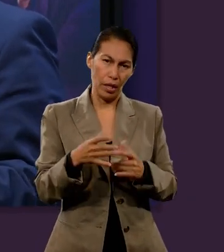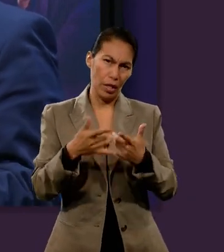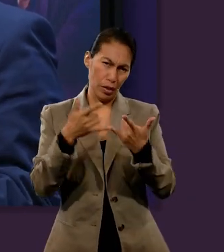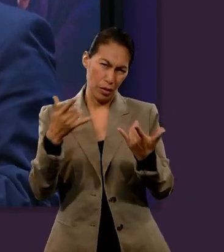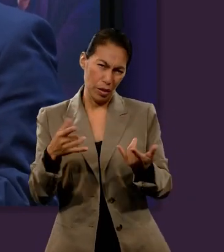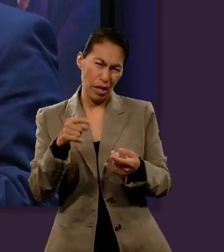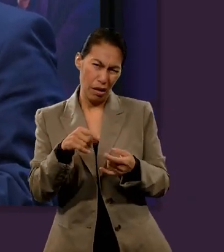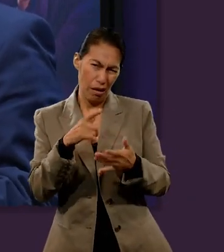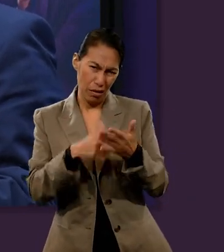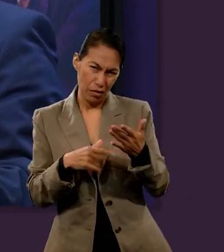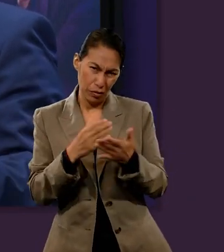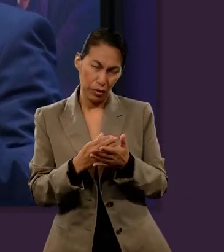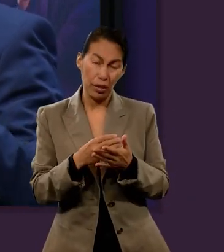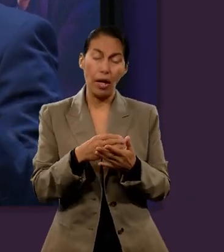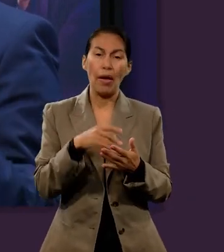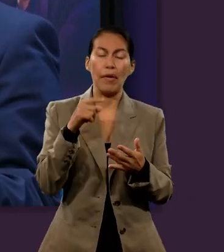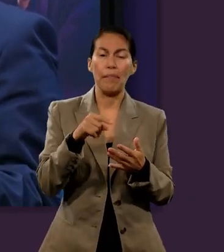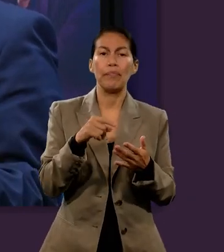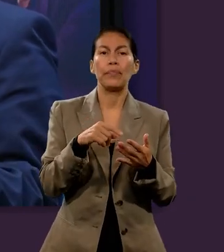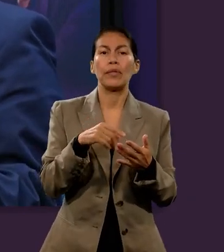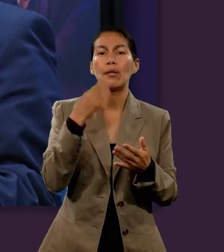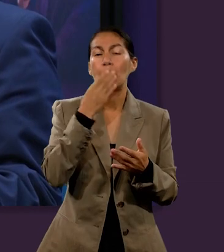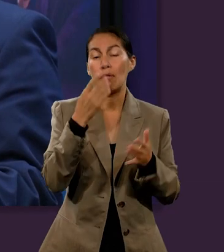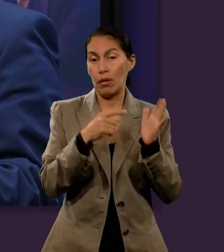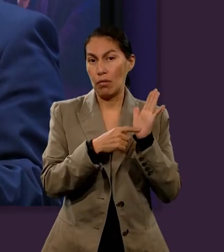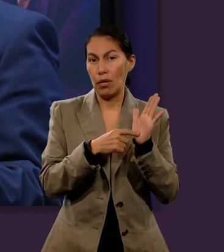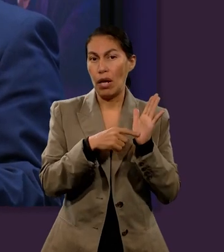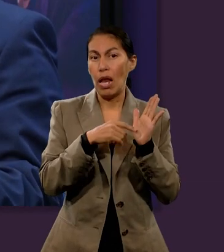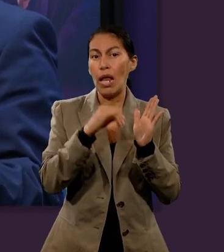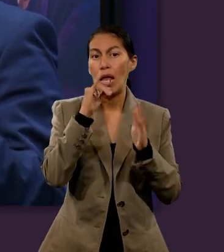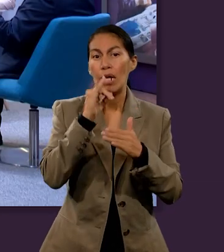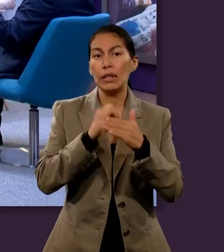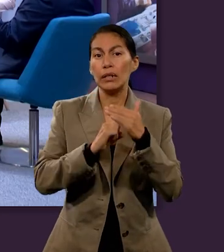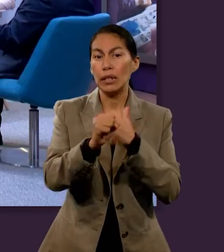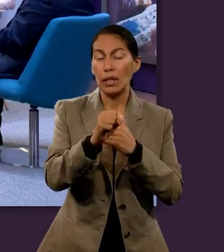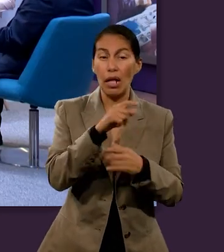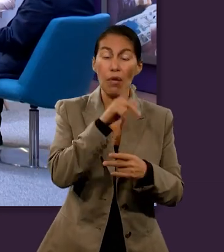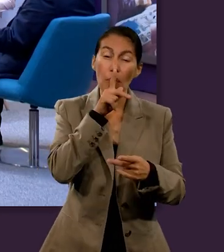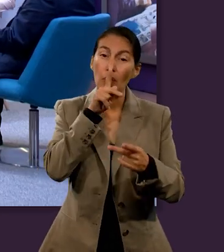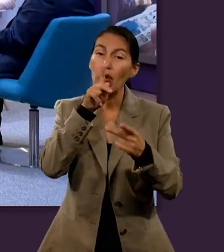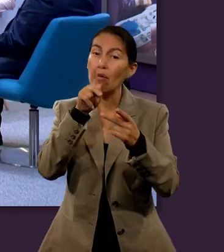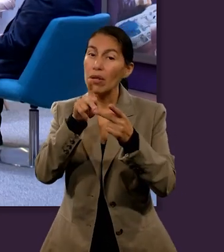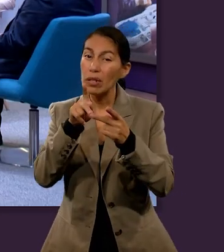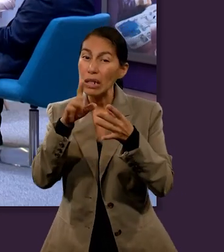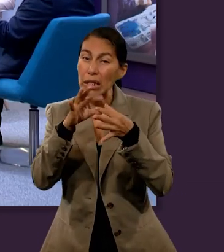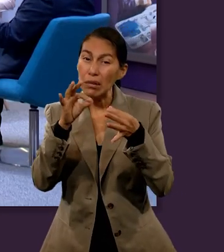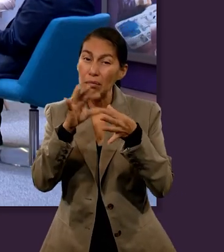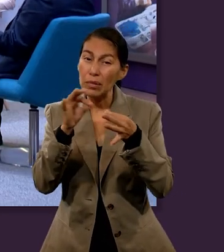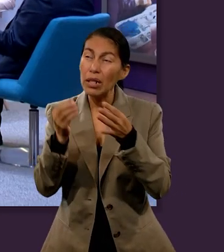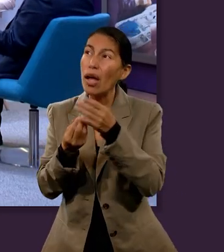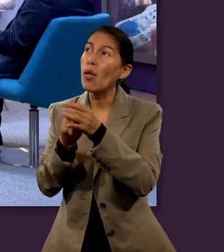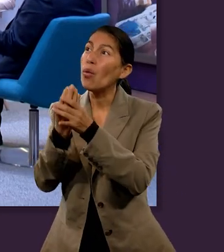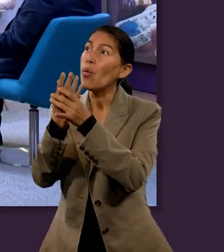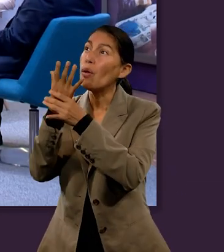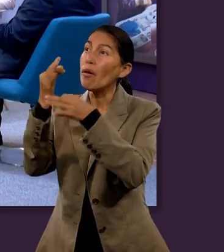un poquito más. En el libro de Isaías, él hace profecías en cuanto a la Tierra Nueva, pero